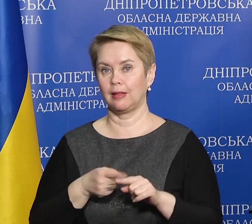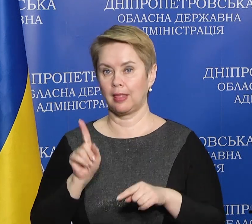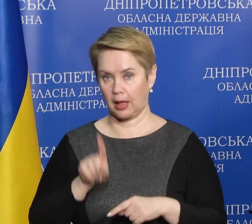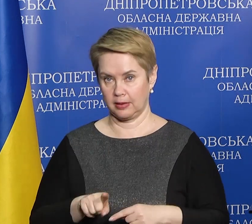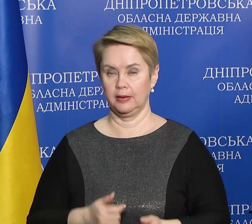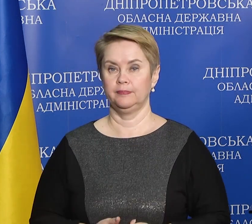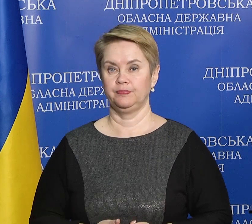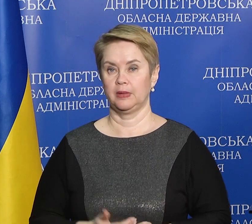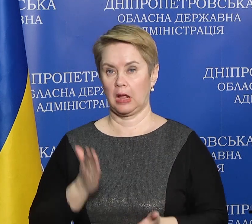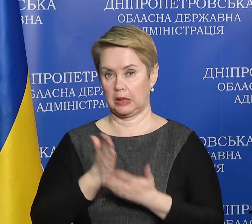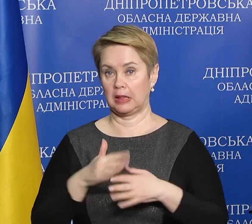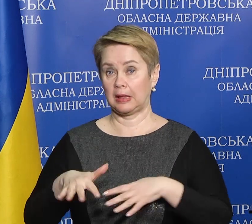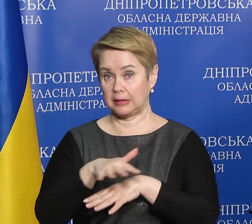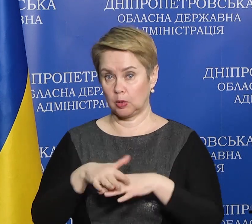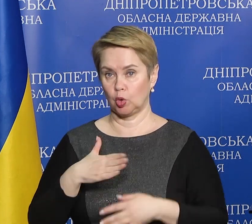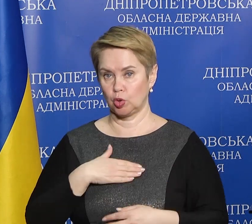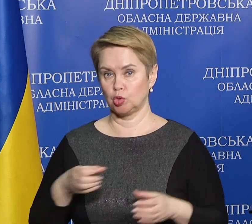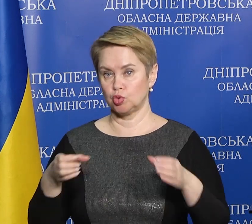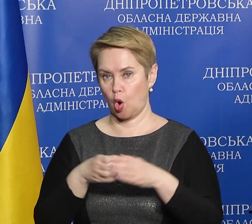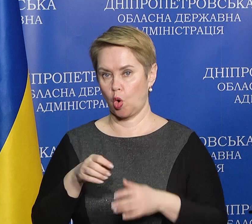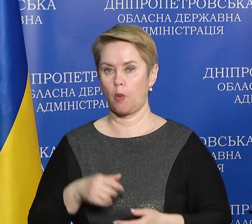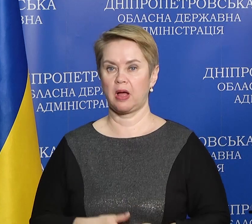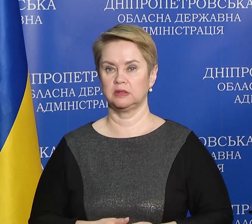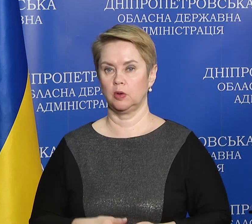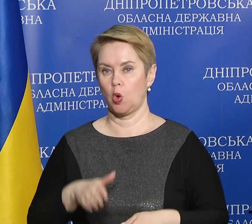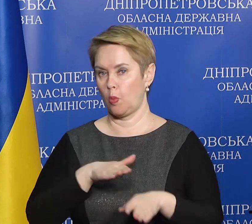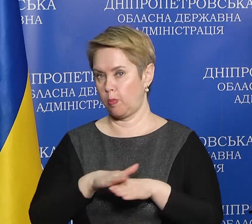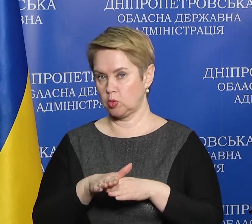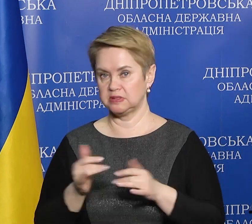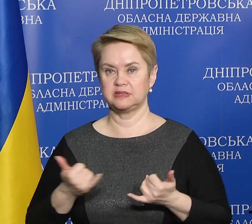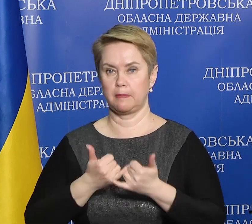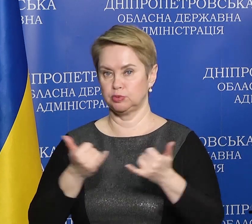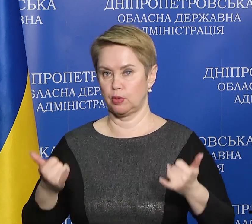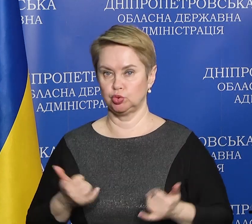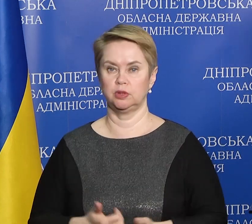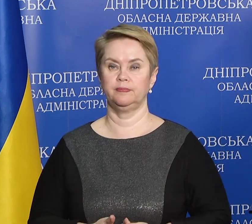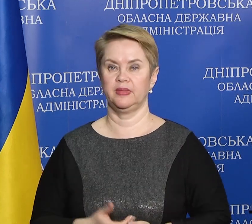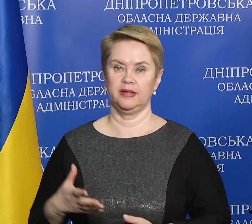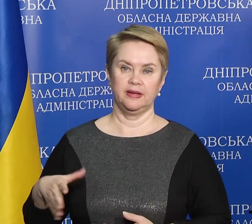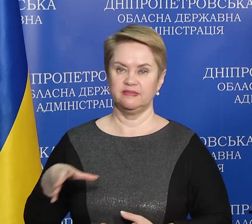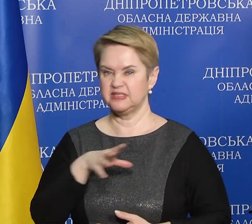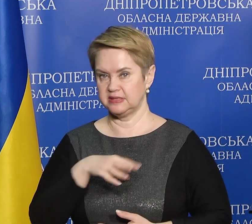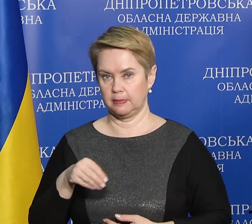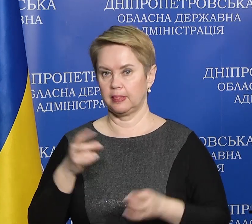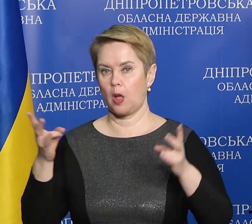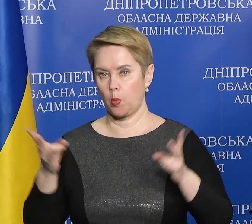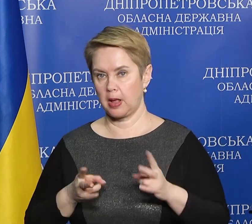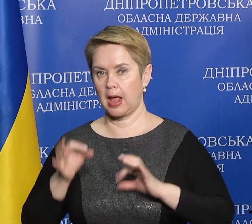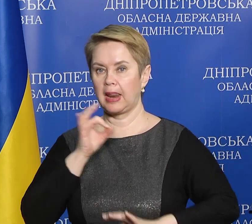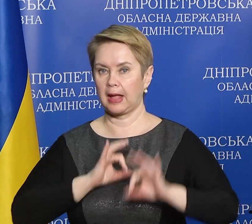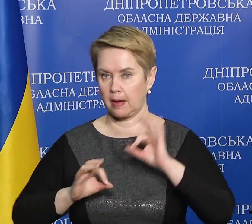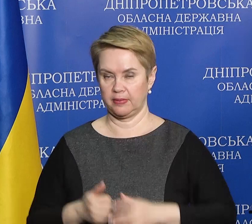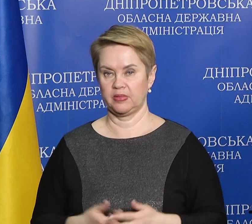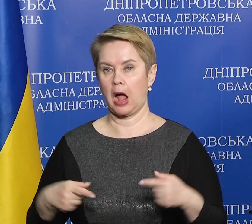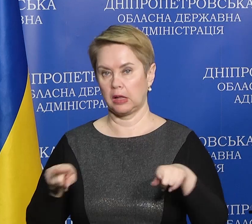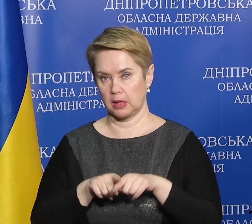є на території нашої громади, повністю забезпечені всіми необхідними ліками,